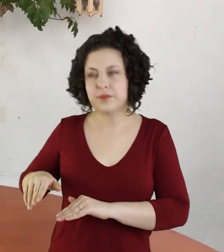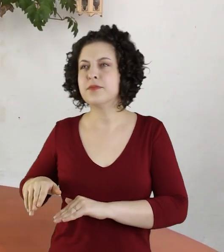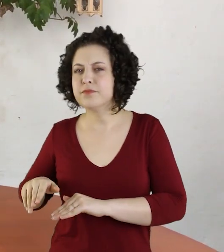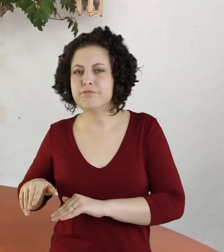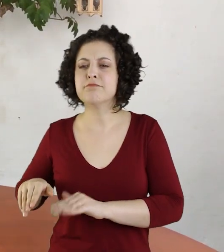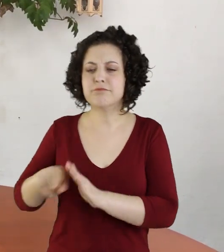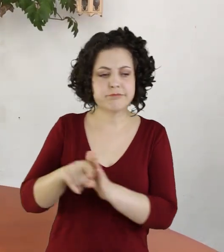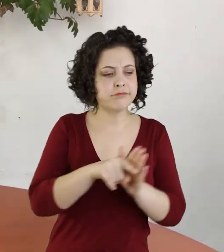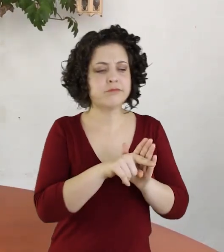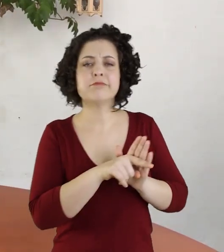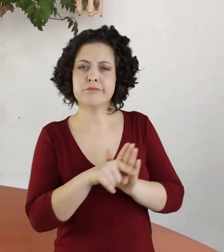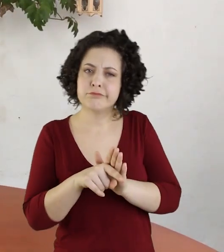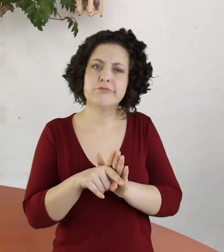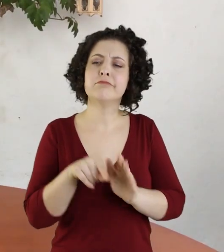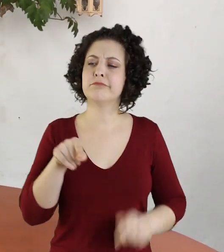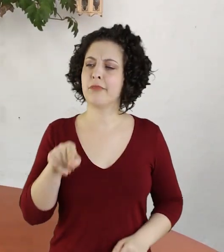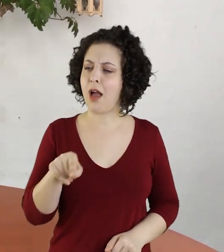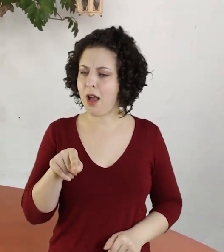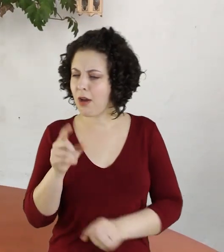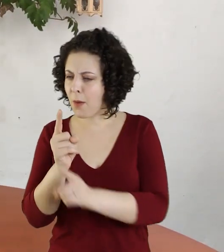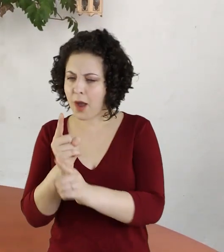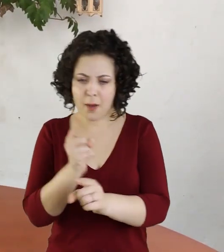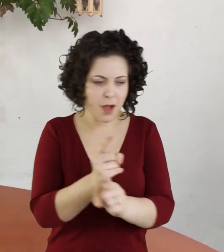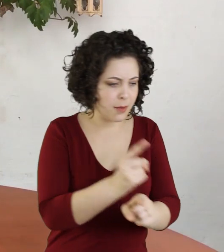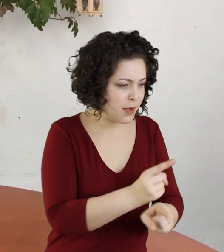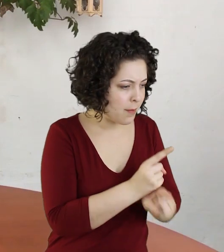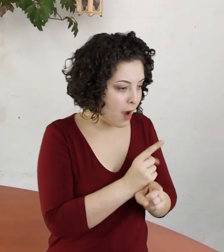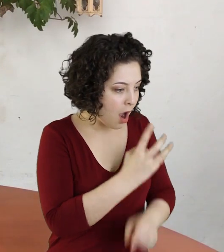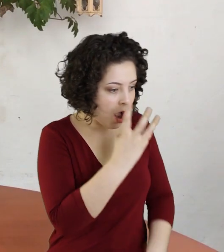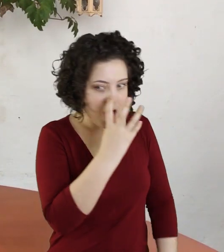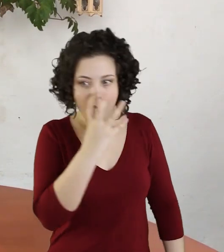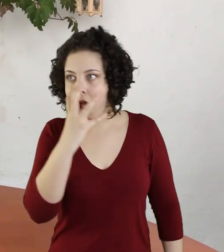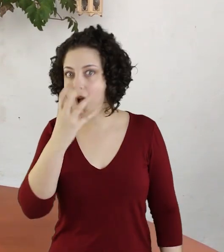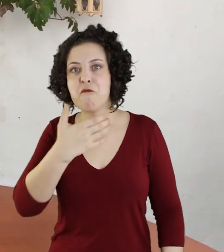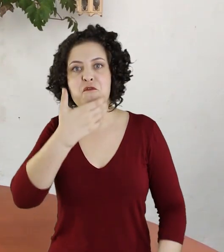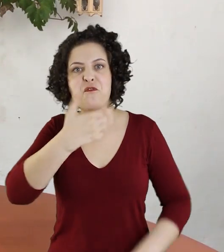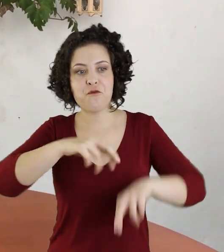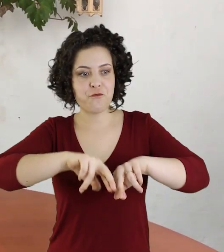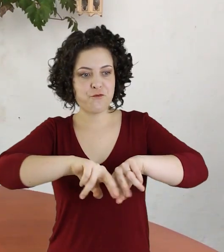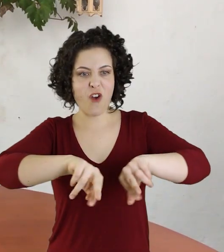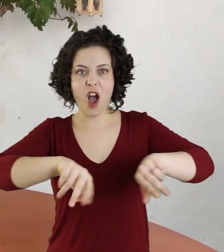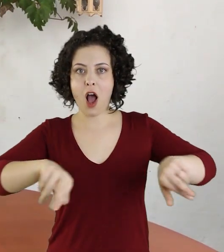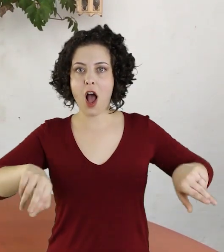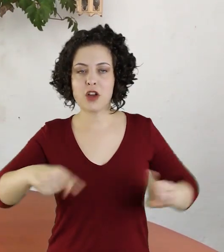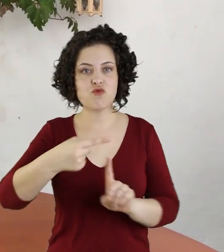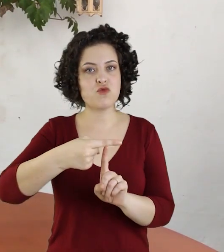para o Soriname. E lá ela ficou encantada com várias espécies que ela